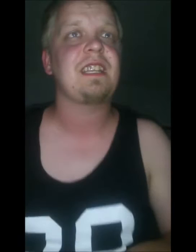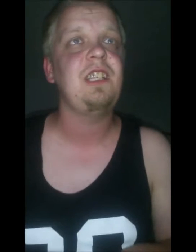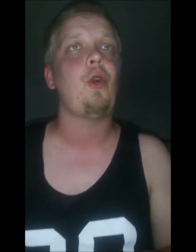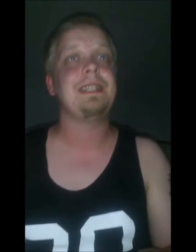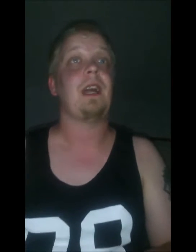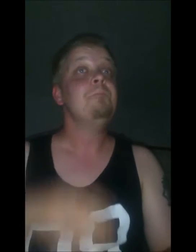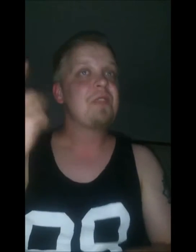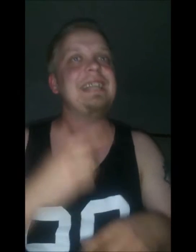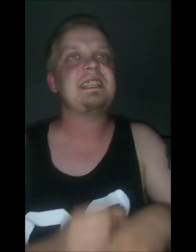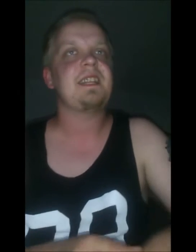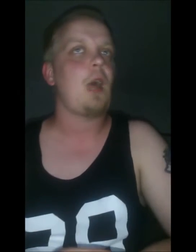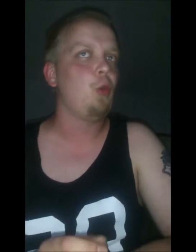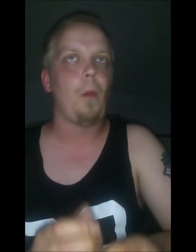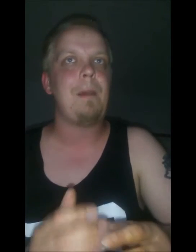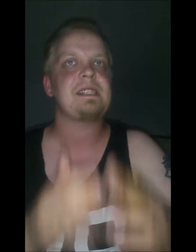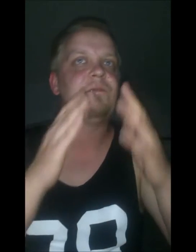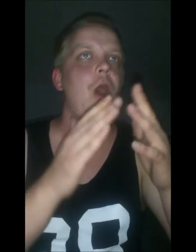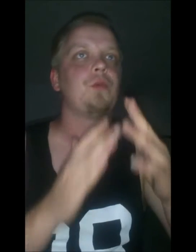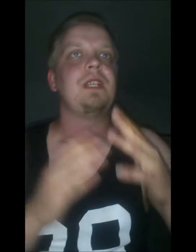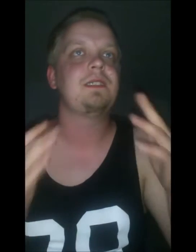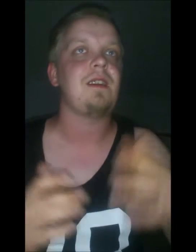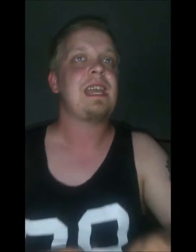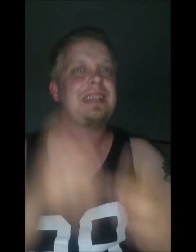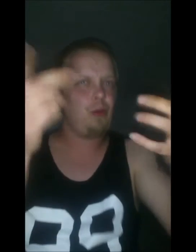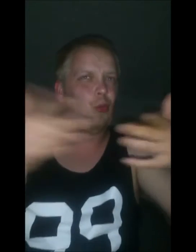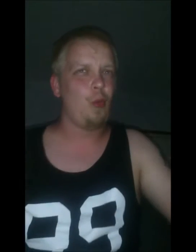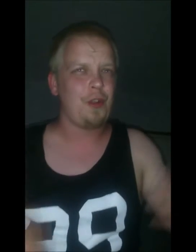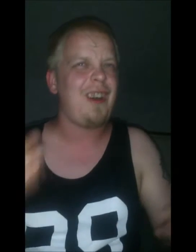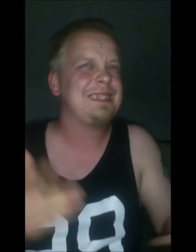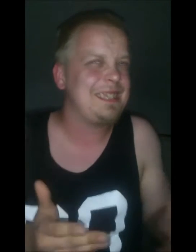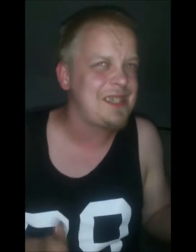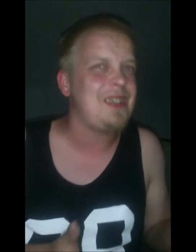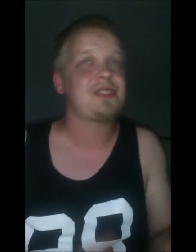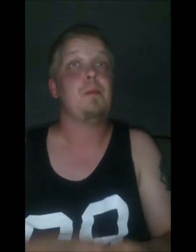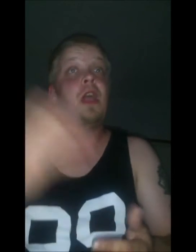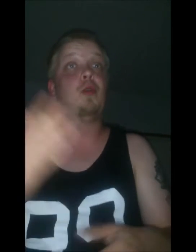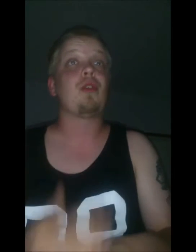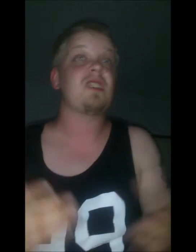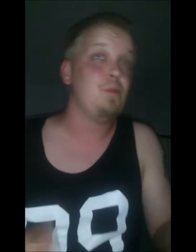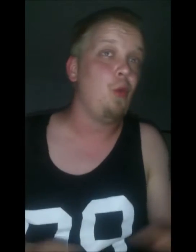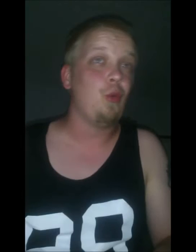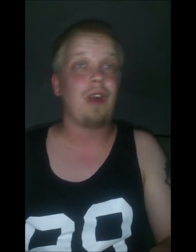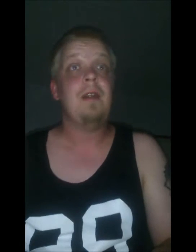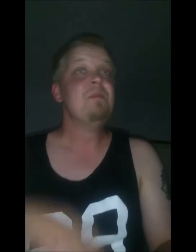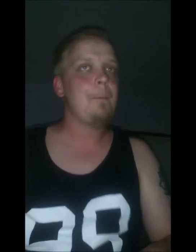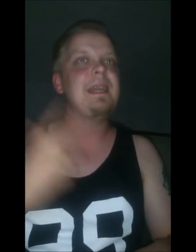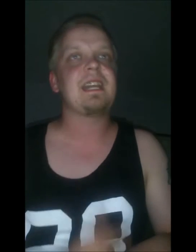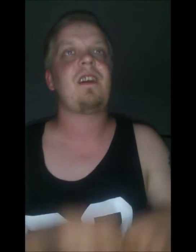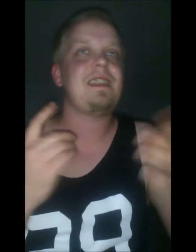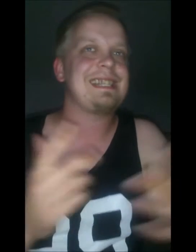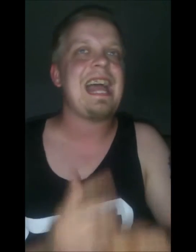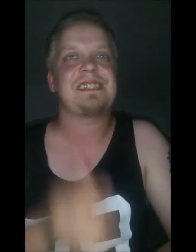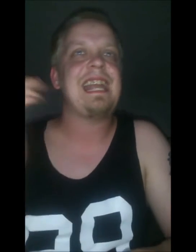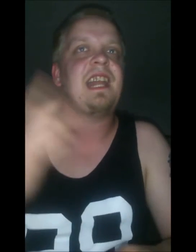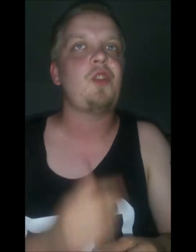vartioita Ettei tää hullu pääse vauhtiin taas Tää hullu on Antti Sandström Kukaas muuka? Pirkkala Slash seinä